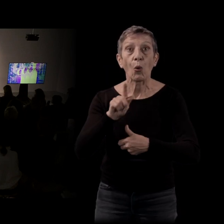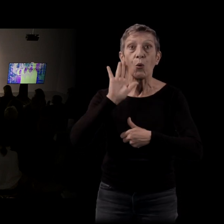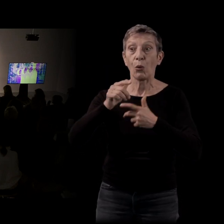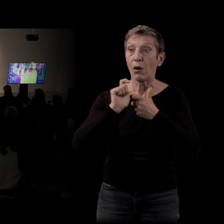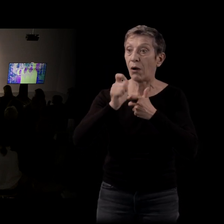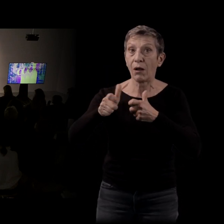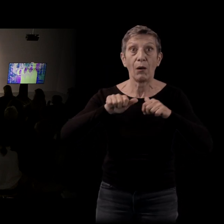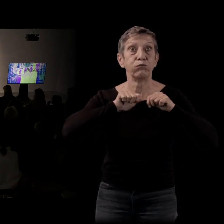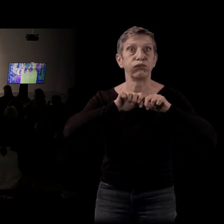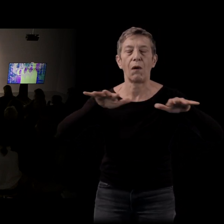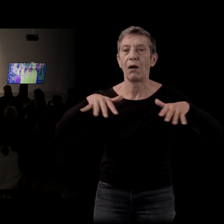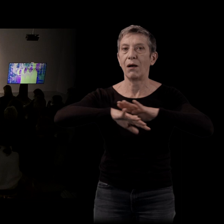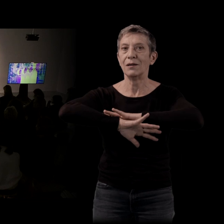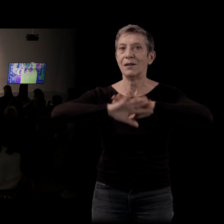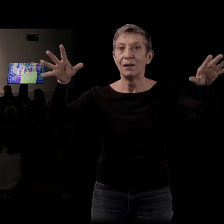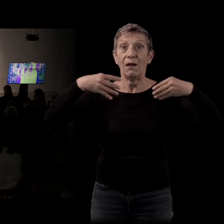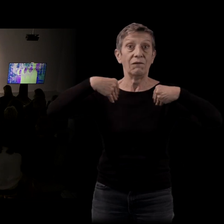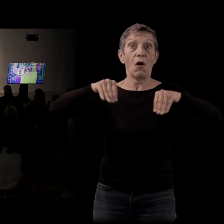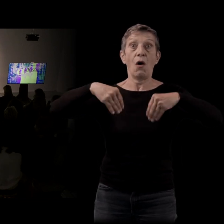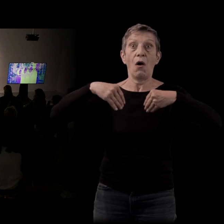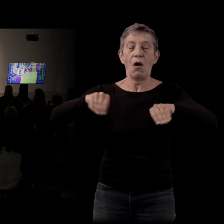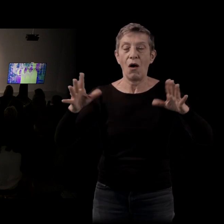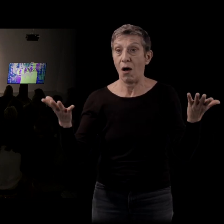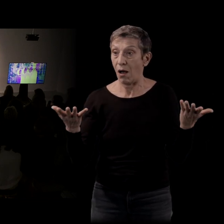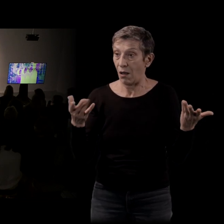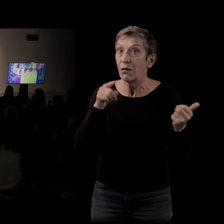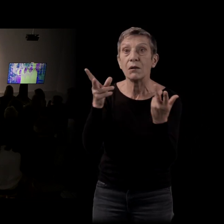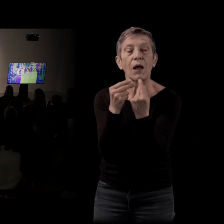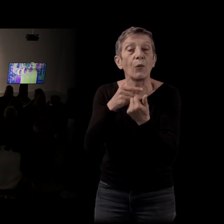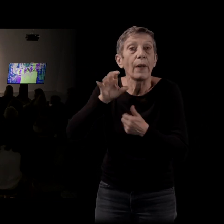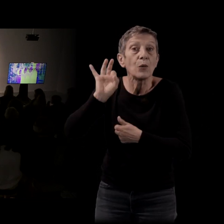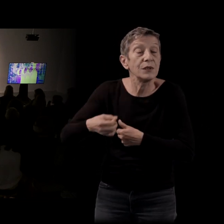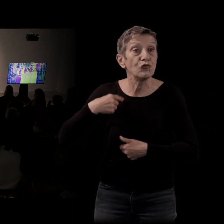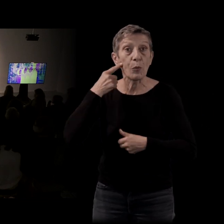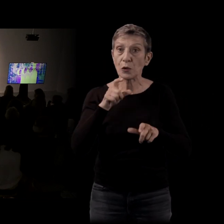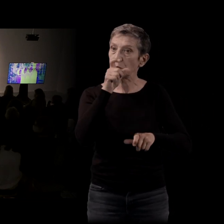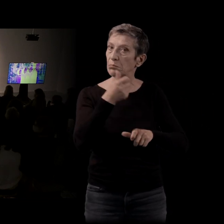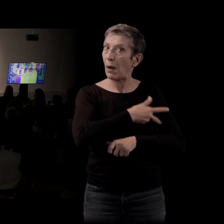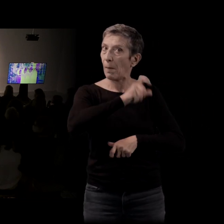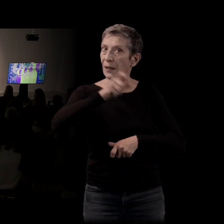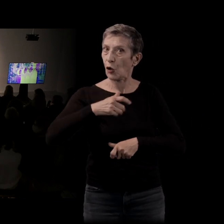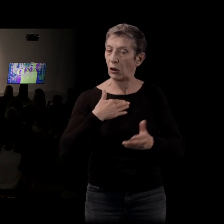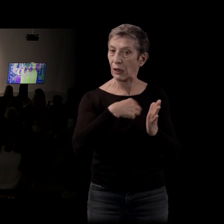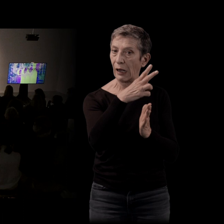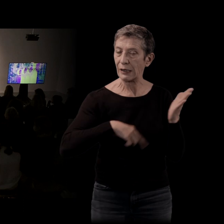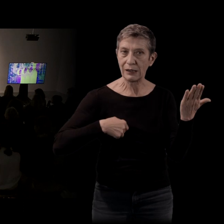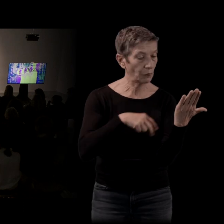au niveau des ventes parce que je pense qu'il y a beaucoup de lecteurs qui se retrouvent dans ces regards croisés et cet agrégat